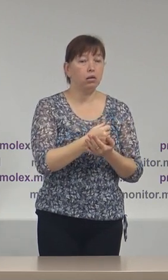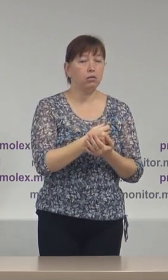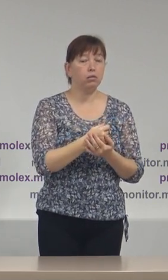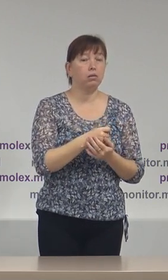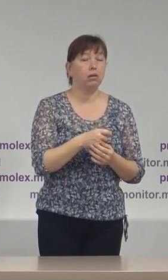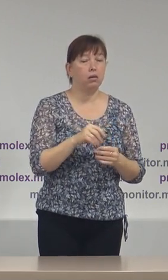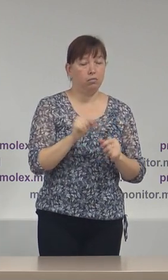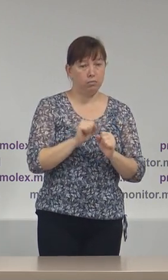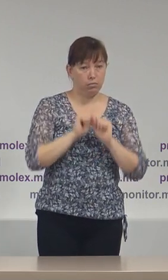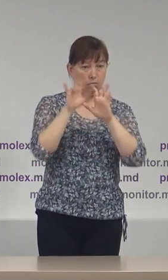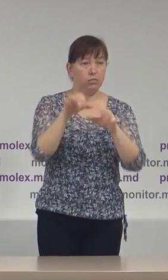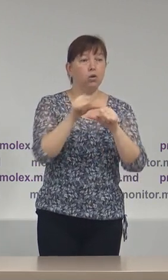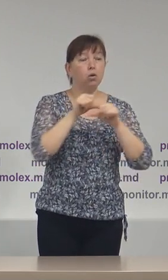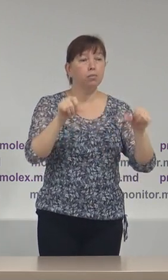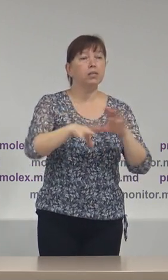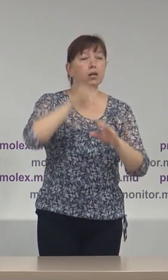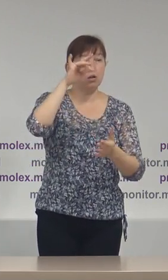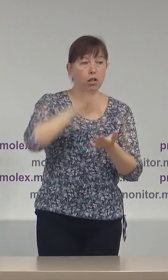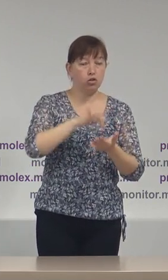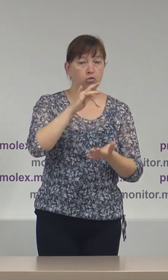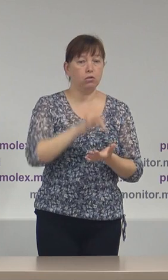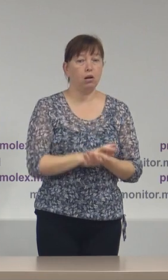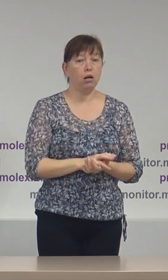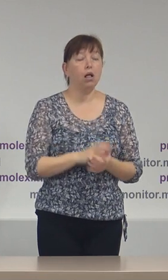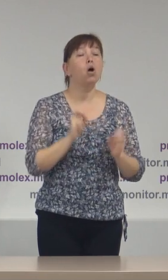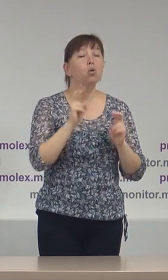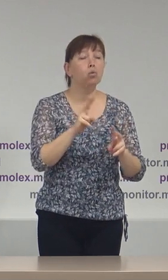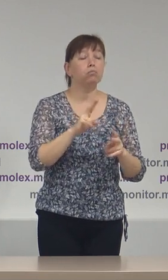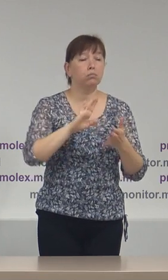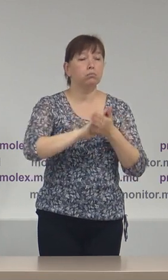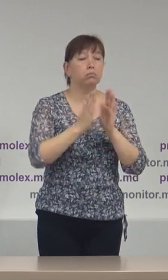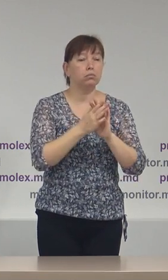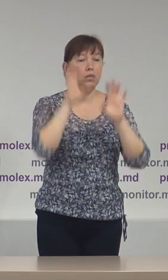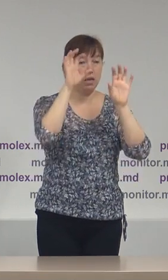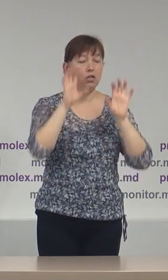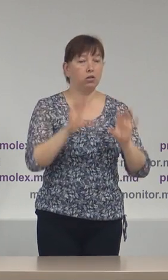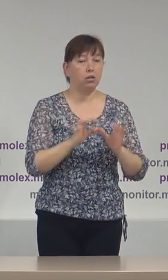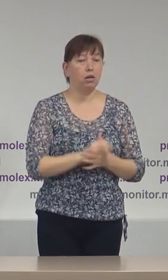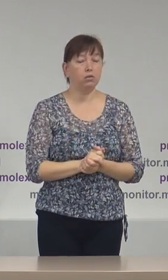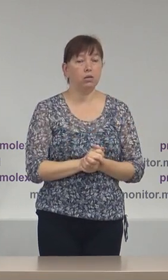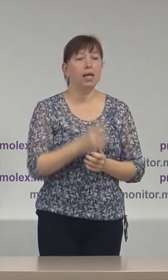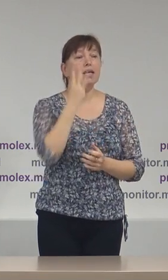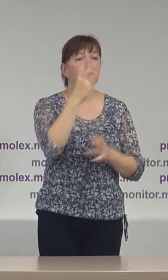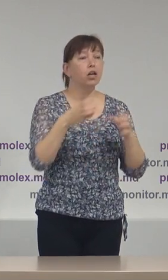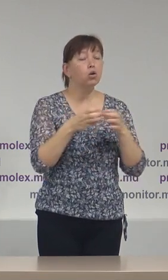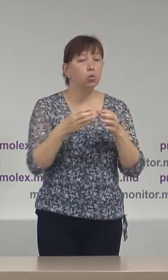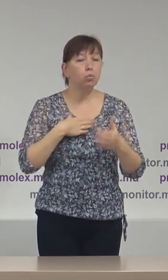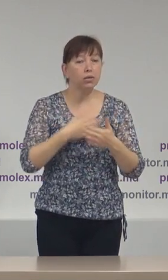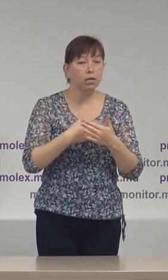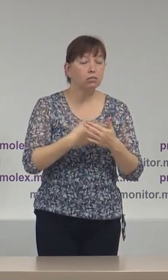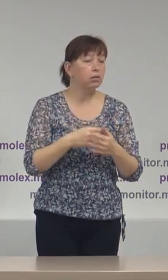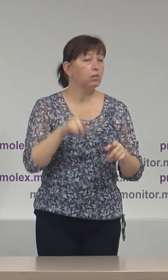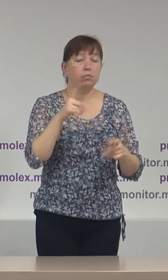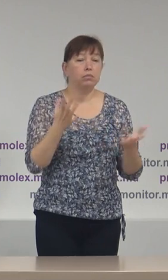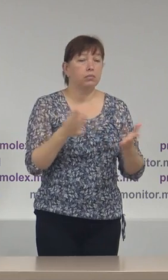adresa Comisiei Electorale Centrale, așa cum este prevăzut de legislație în vigoare. Trei grupuri de inițiativă, așa și